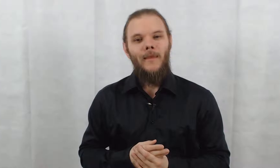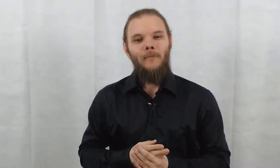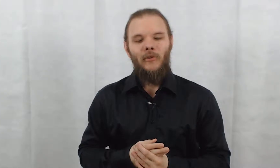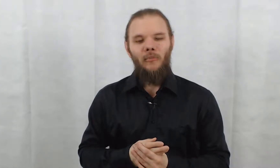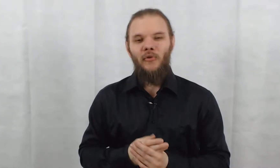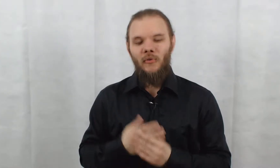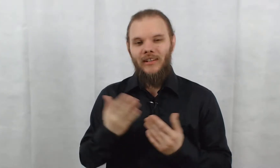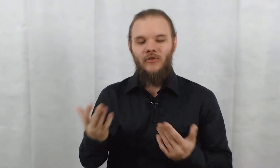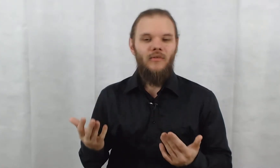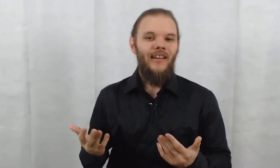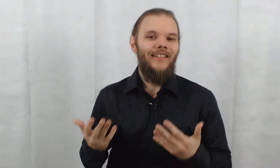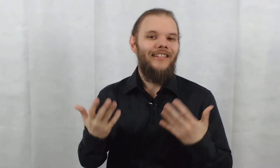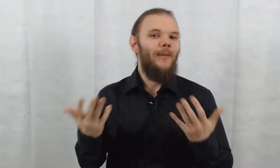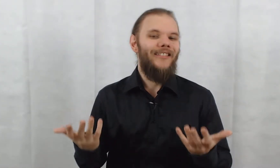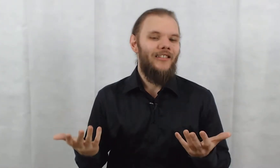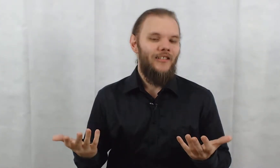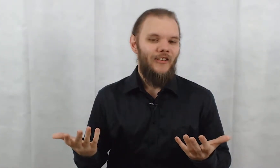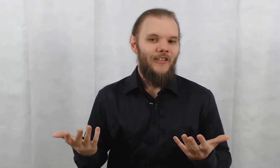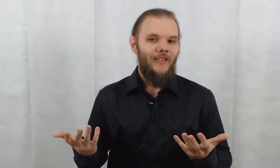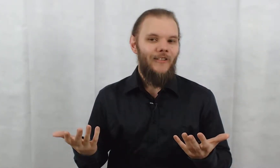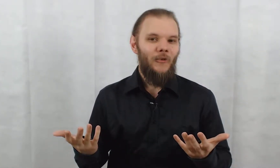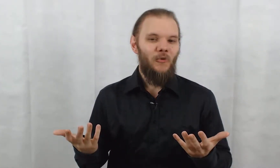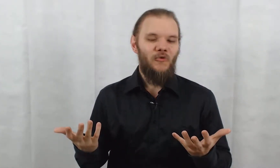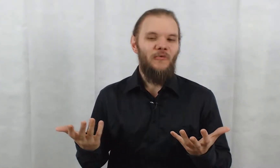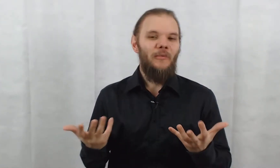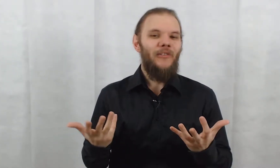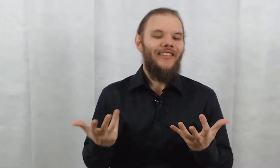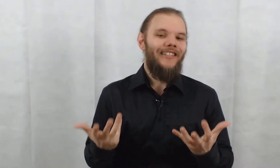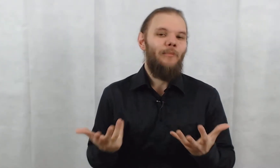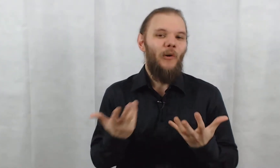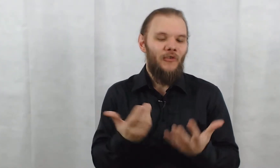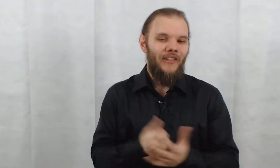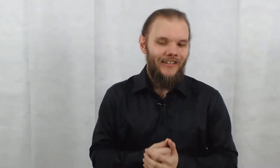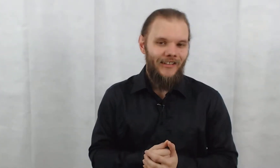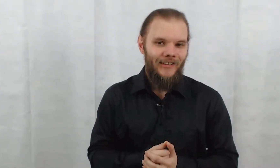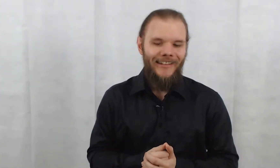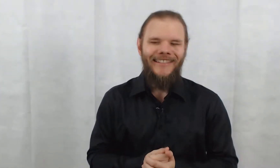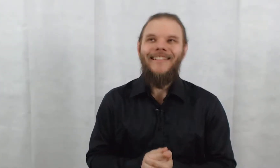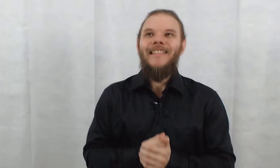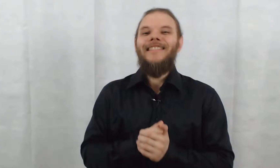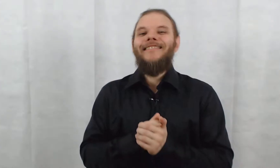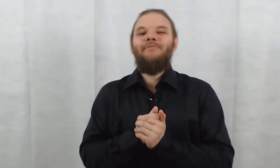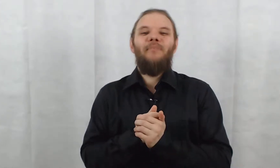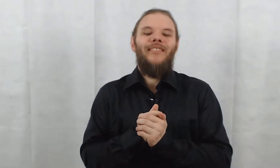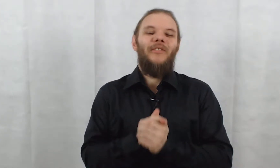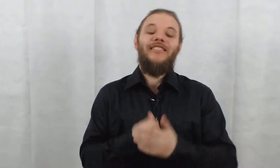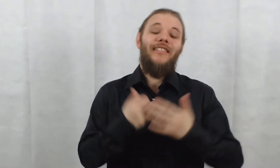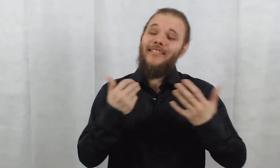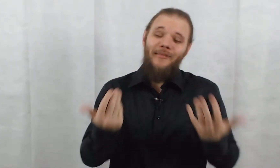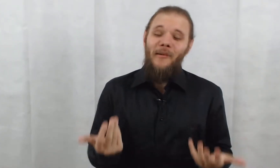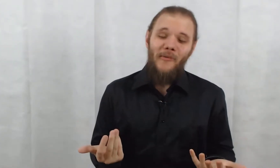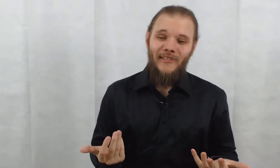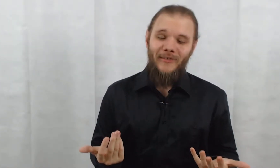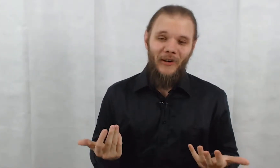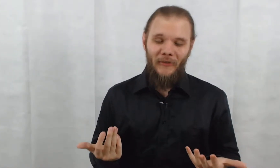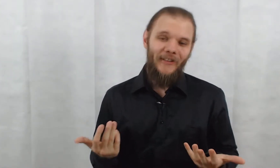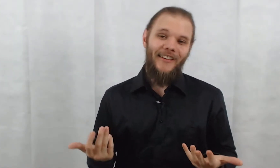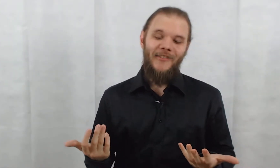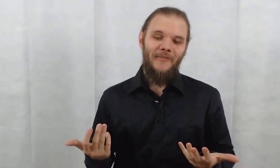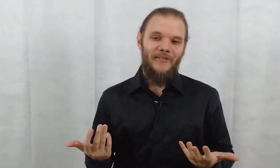Parce qu'en plus, celui qui a tué Alec était masqué. Donc, je me demande si ce ne serait pas Anton Arcade. Et j'ai vraiment envie d'avoir Anton Arcade en méchant